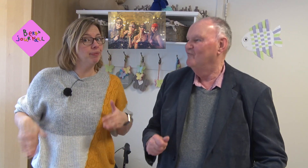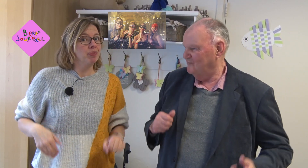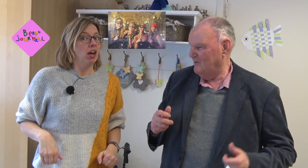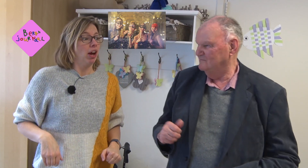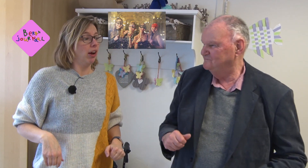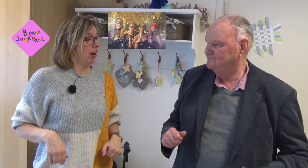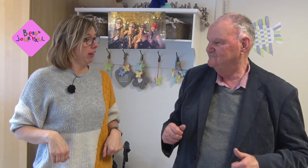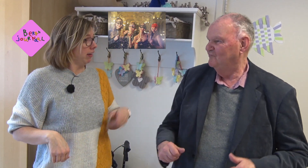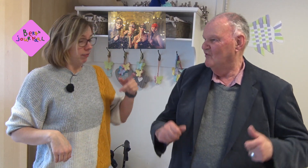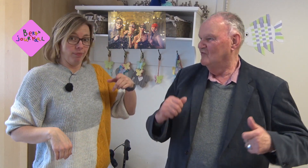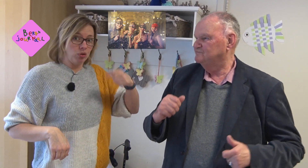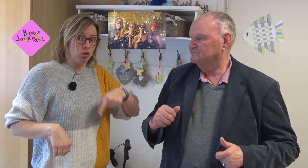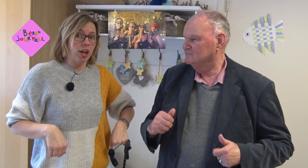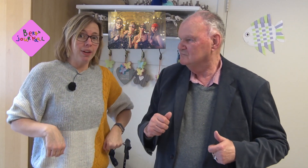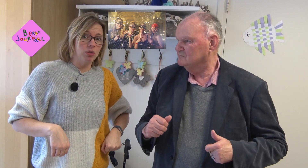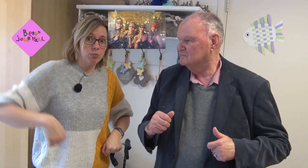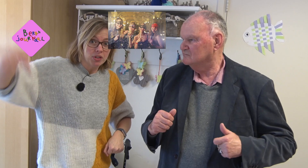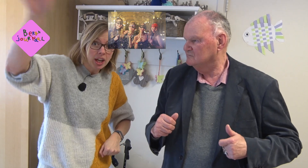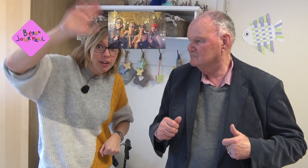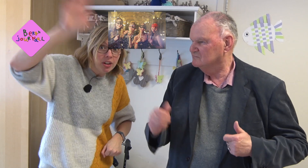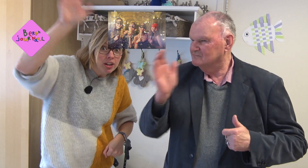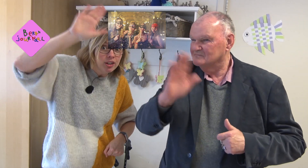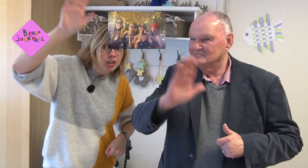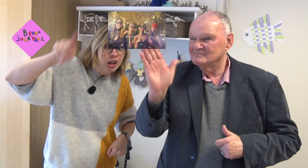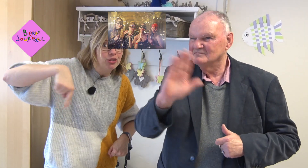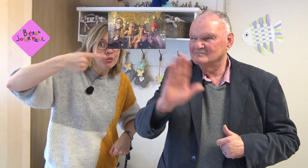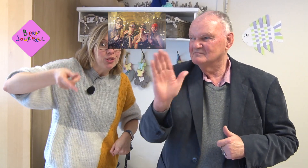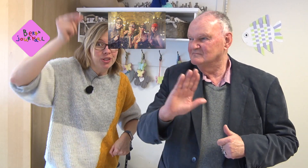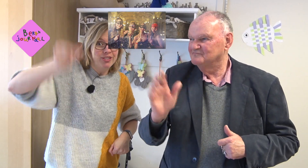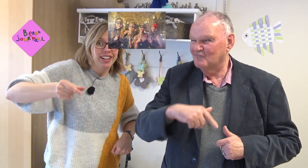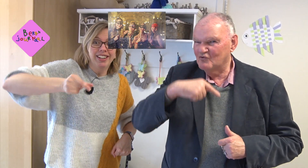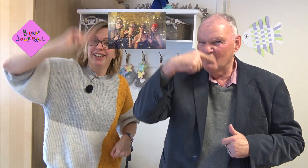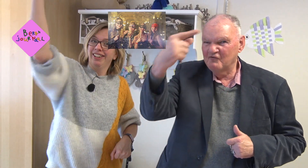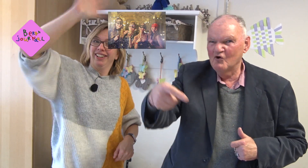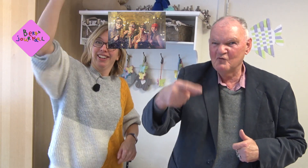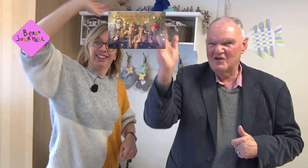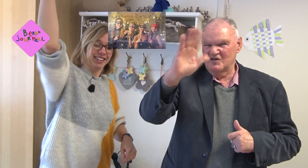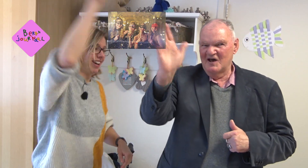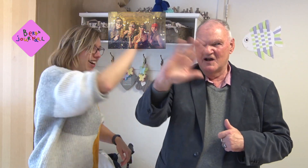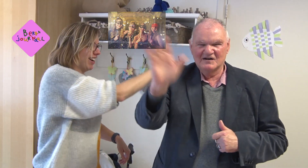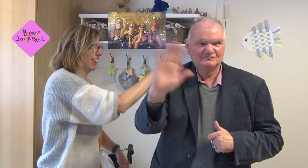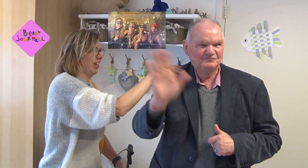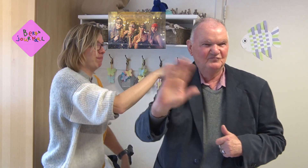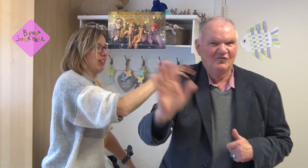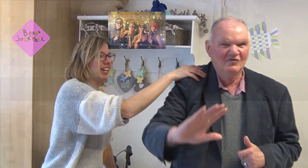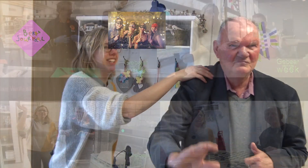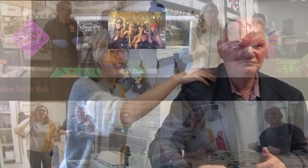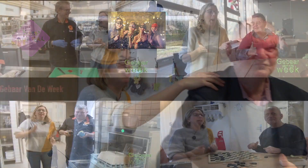dus dat gaan we even doen maar we zeggen even dag tot volgende week tot volgende week dag in polonaise tot